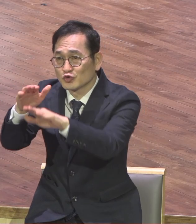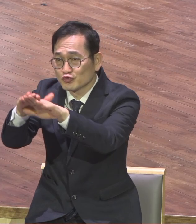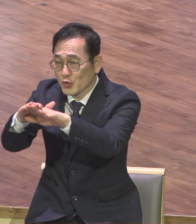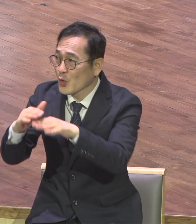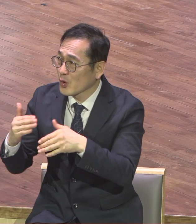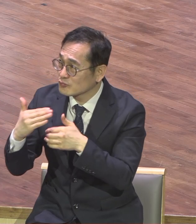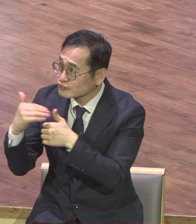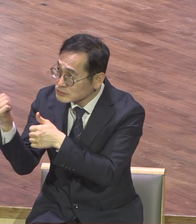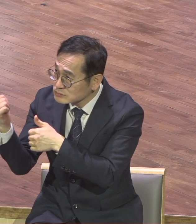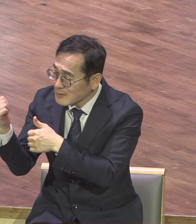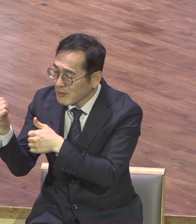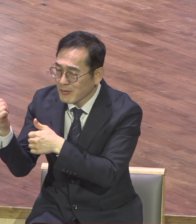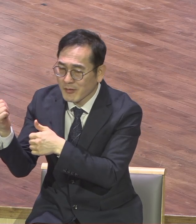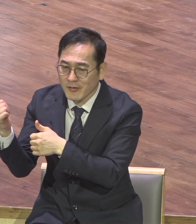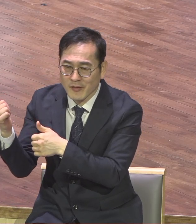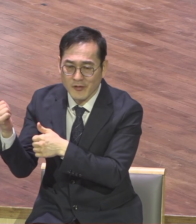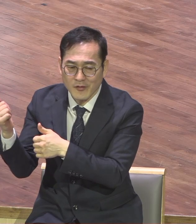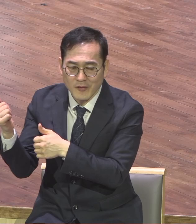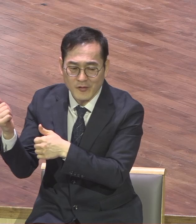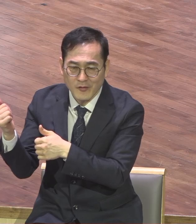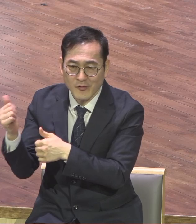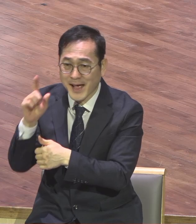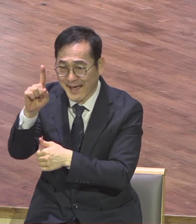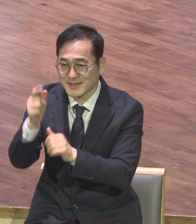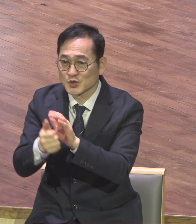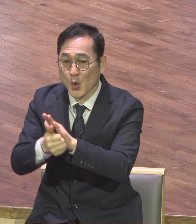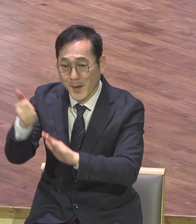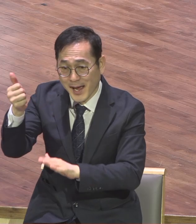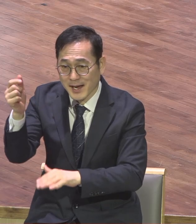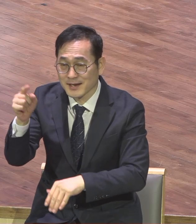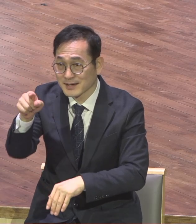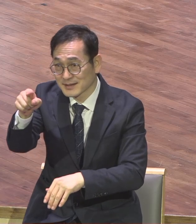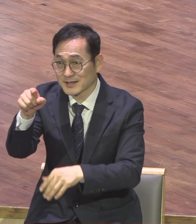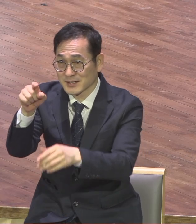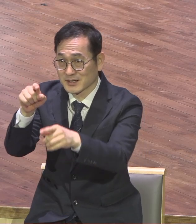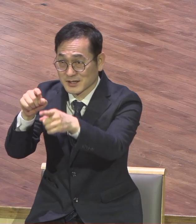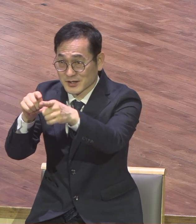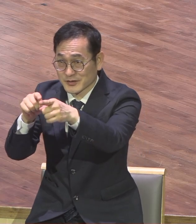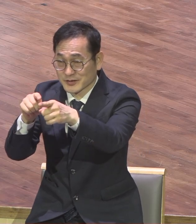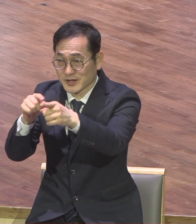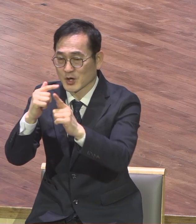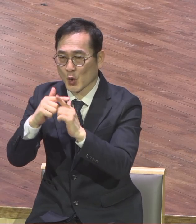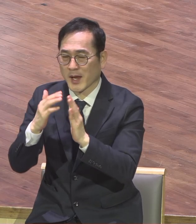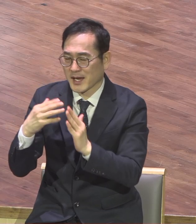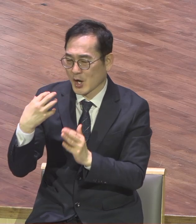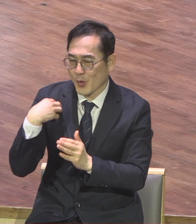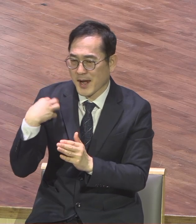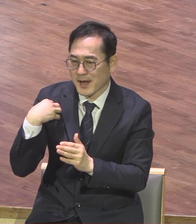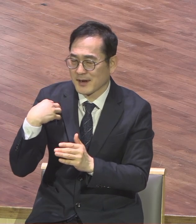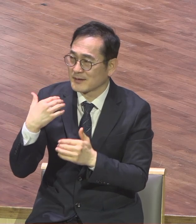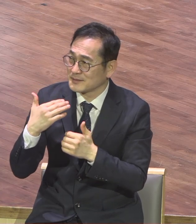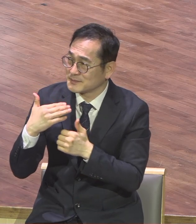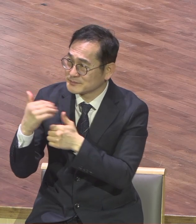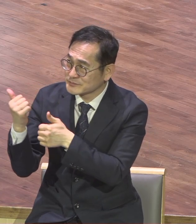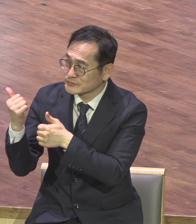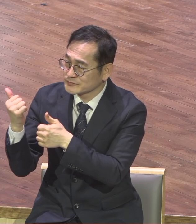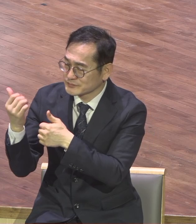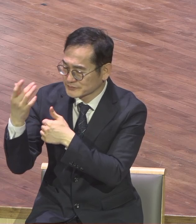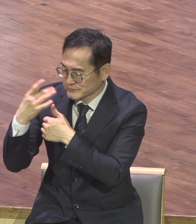미션이 담겨져 있어요 한 소망 의식을 가지고 교회로서의 역할을 그렇게 감당해 나가야 하는데 본문의